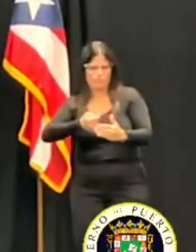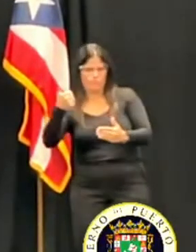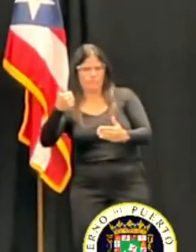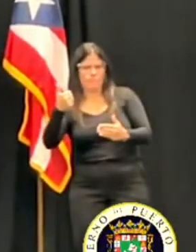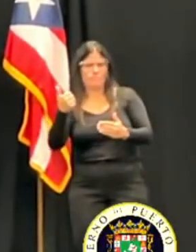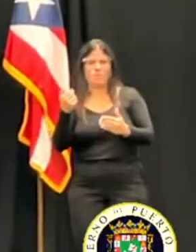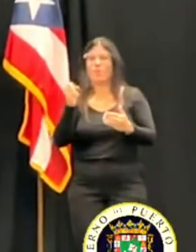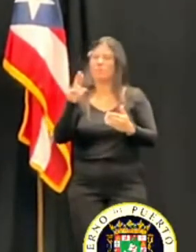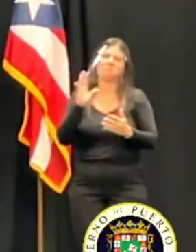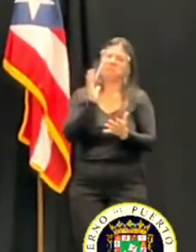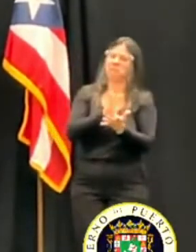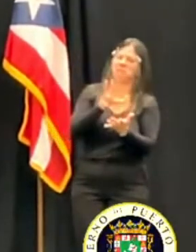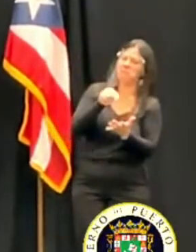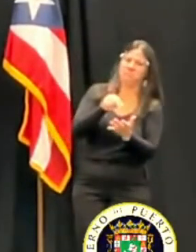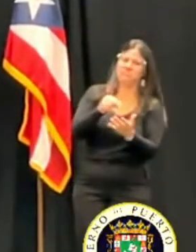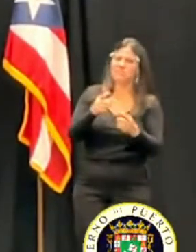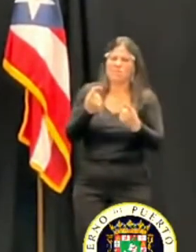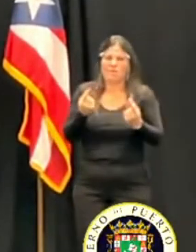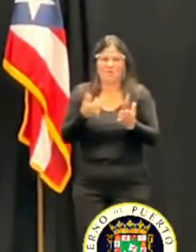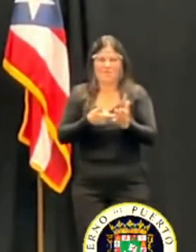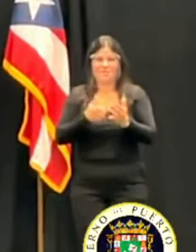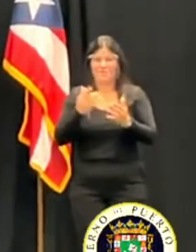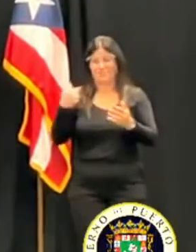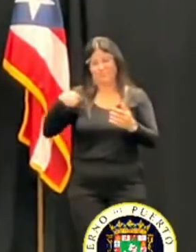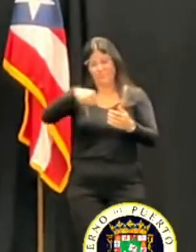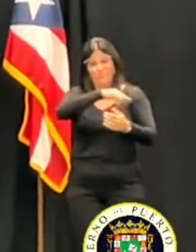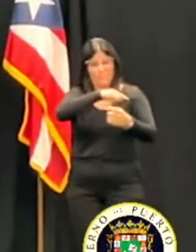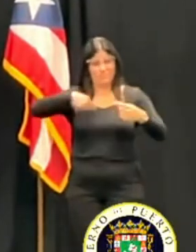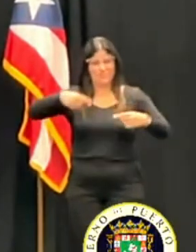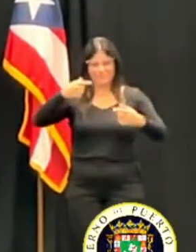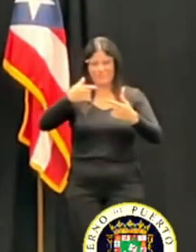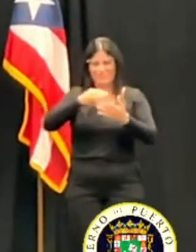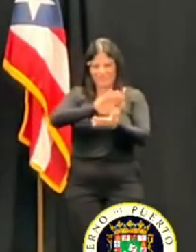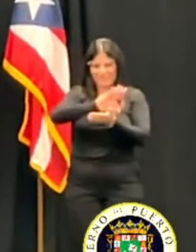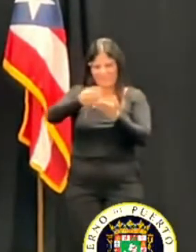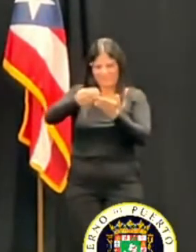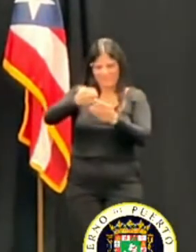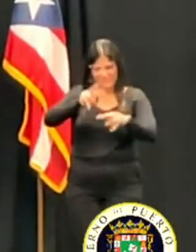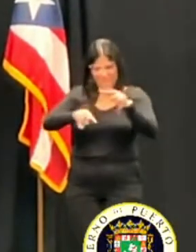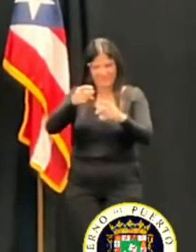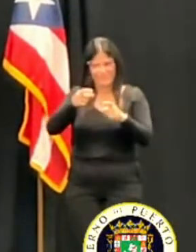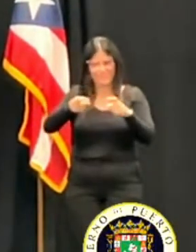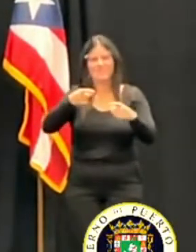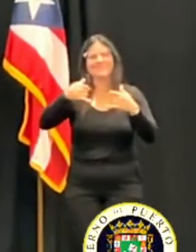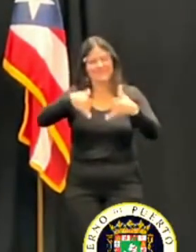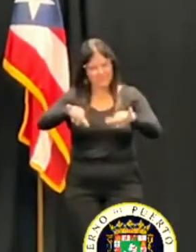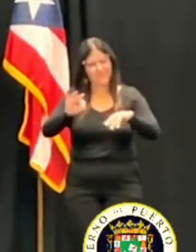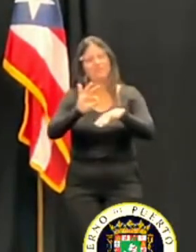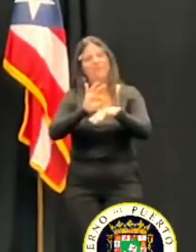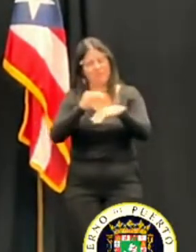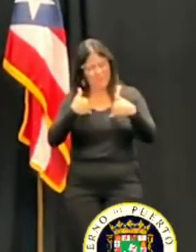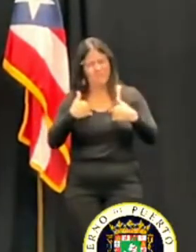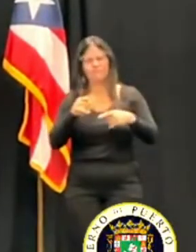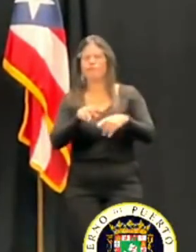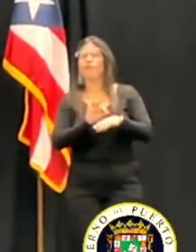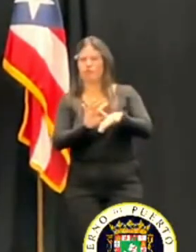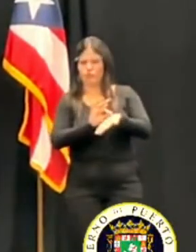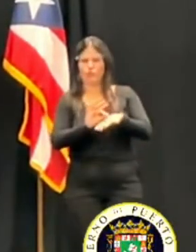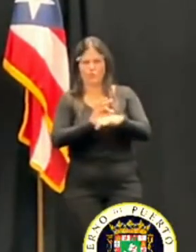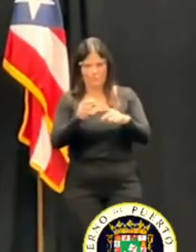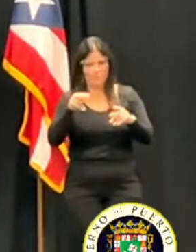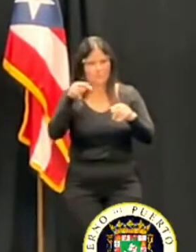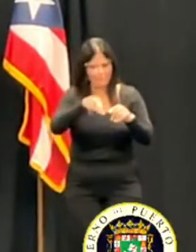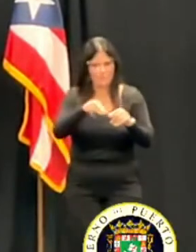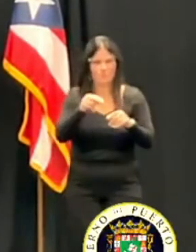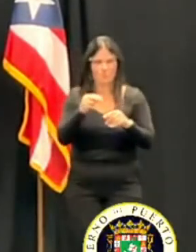los informes del contrador tienen la contestación oficial de los funcionarios, o sea, a lo mejor no se puede poner las 25